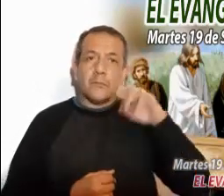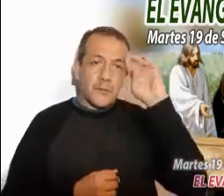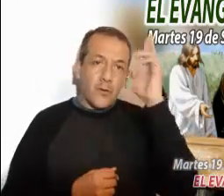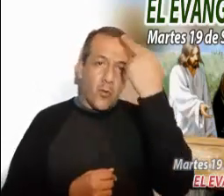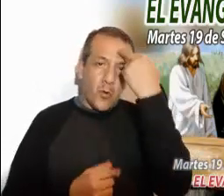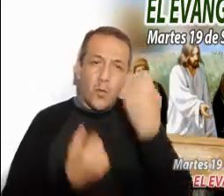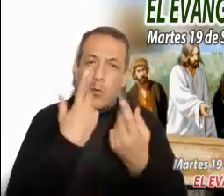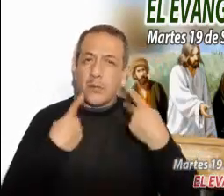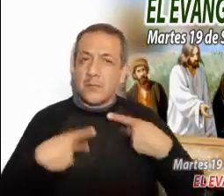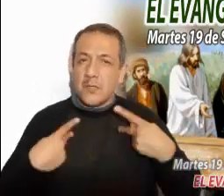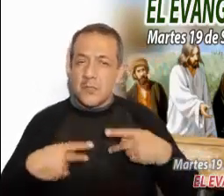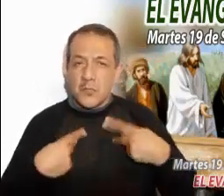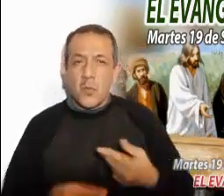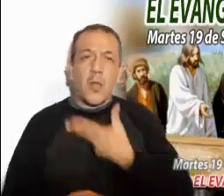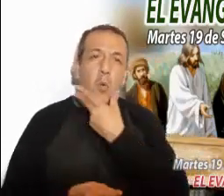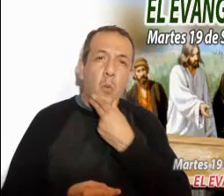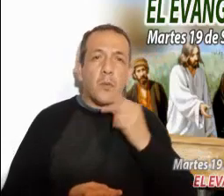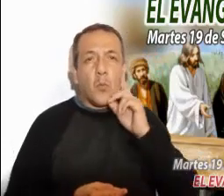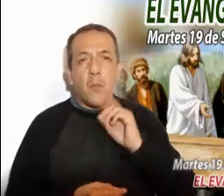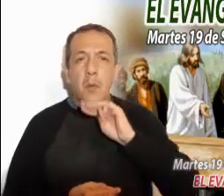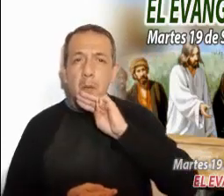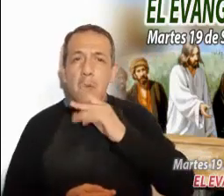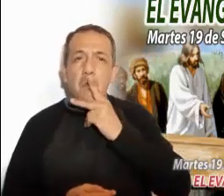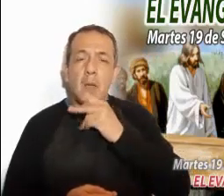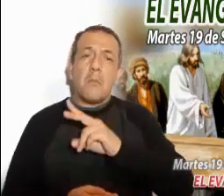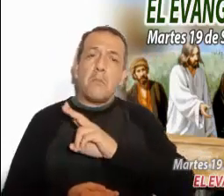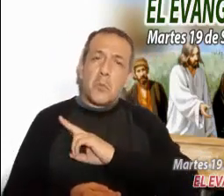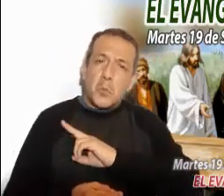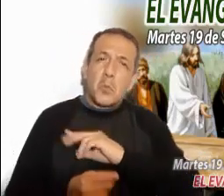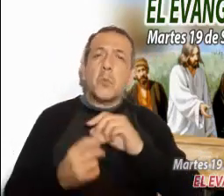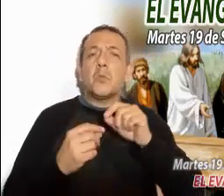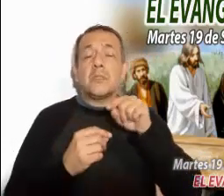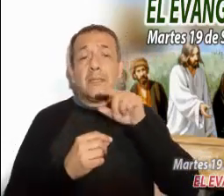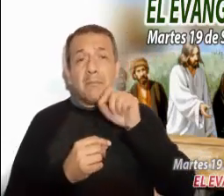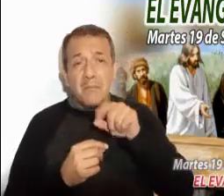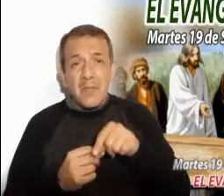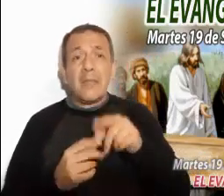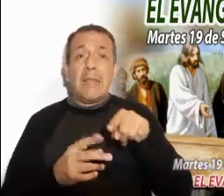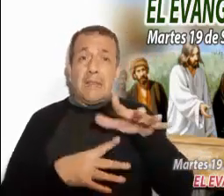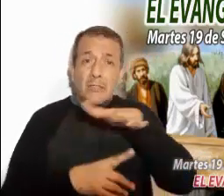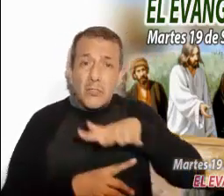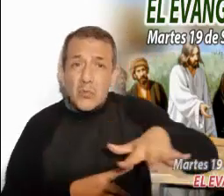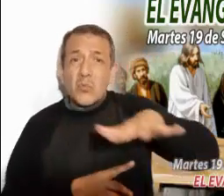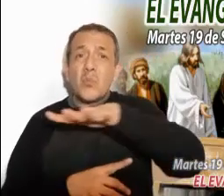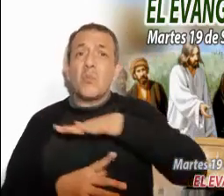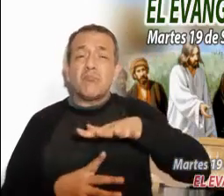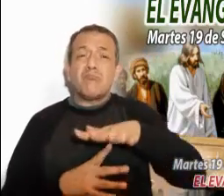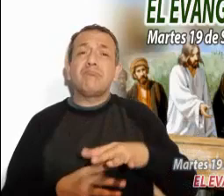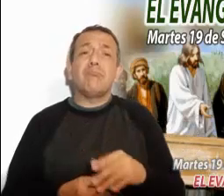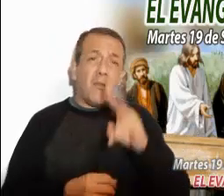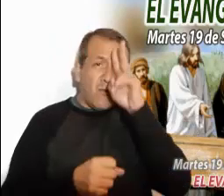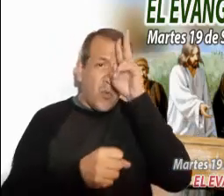ingente de viudos, viudas, padres y madres que en medio de esta violencia estúpida